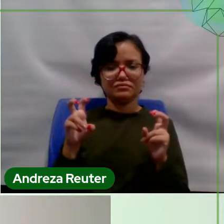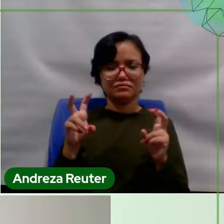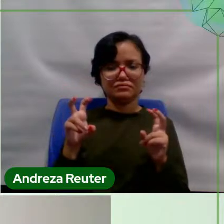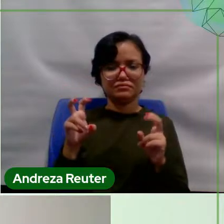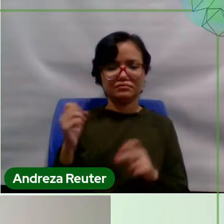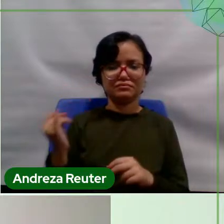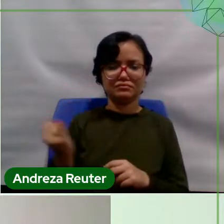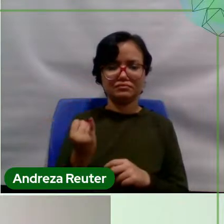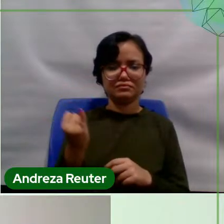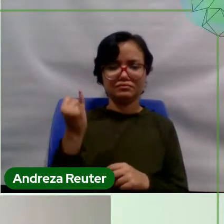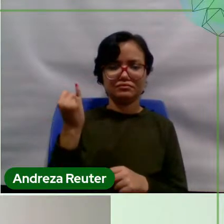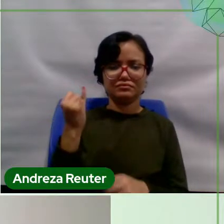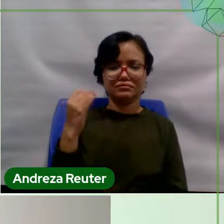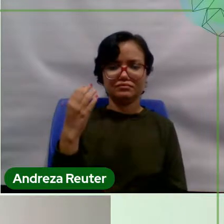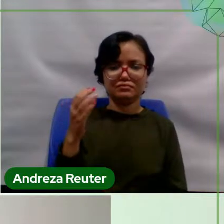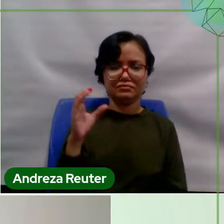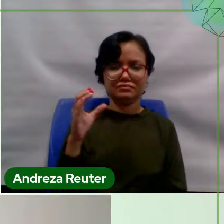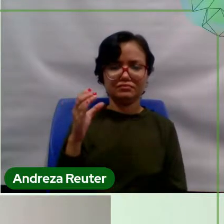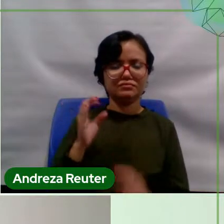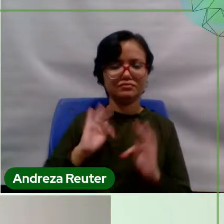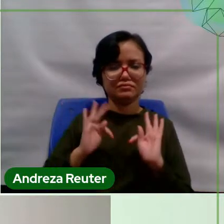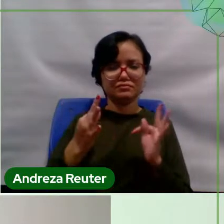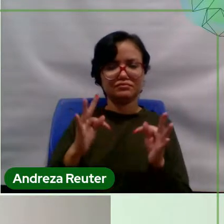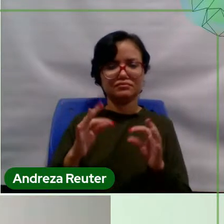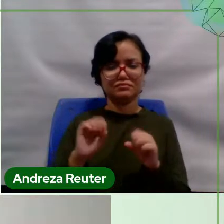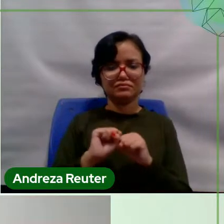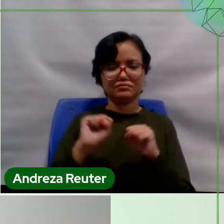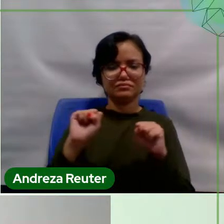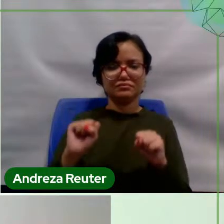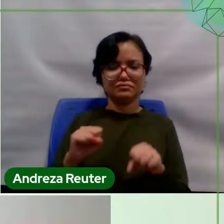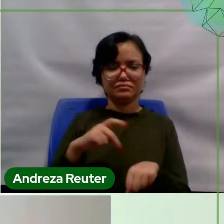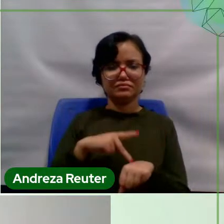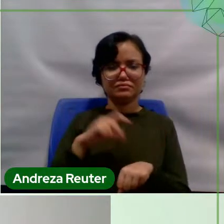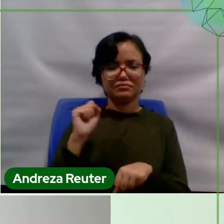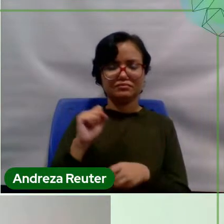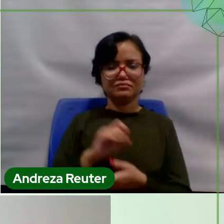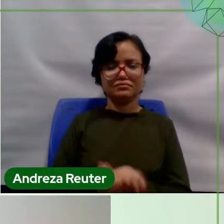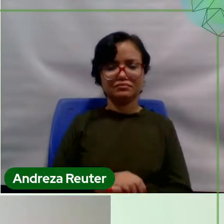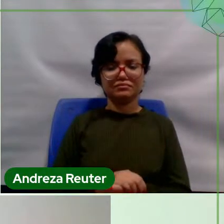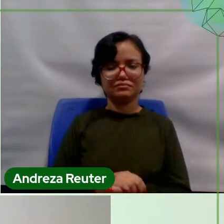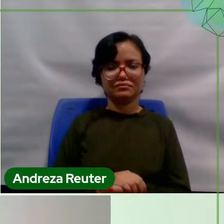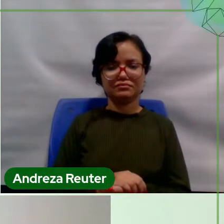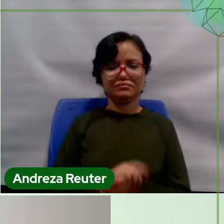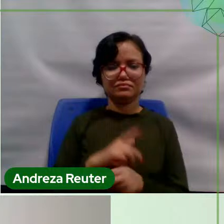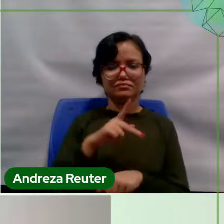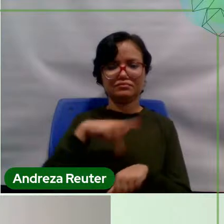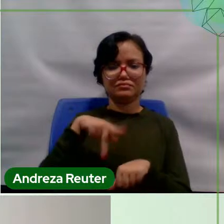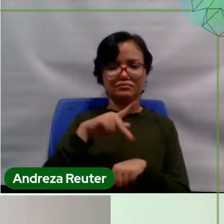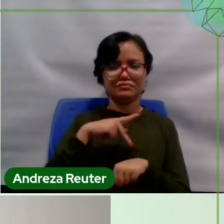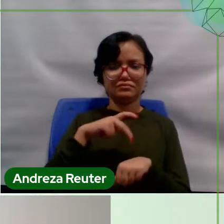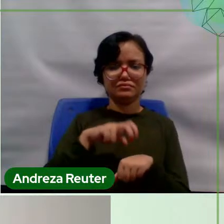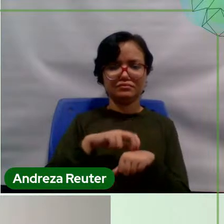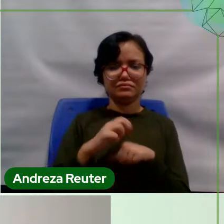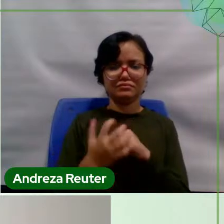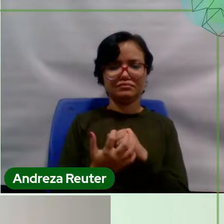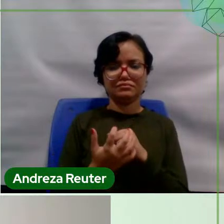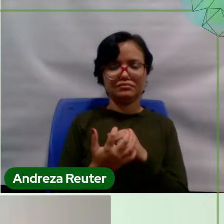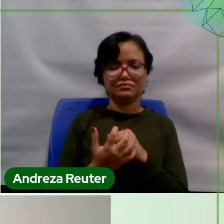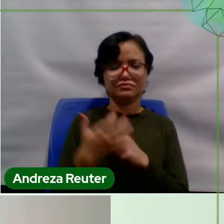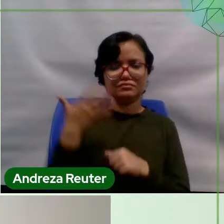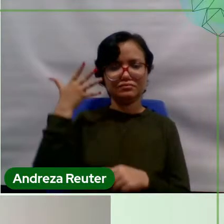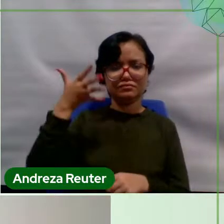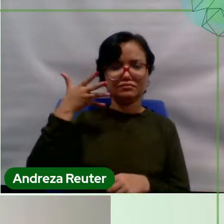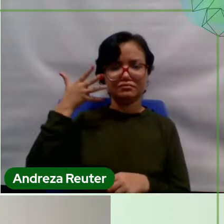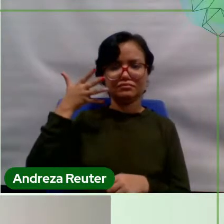Importância da Ciência e da Tecnologia e do Sistema de Pós-Graduação em um País Pandêmico. Será ministrada pela